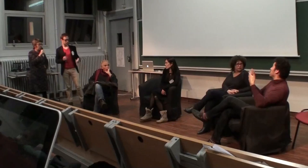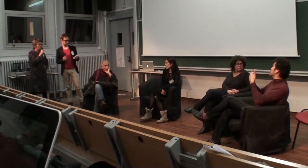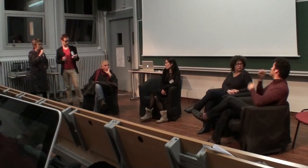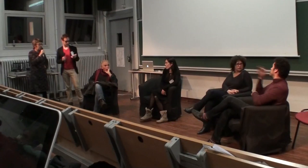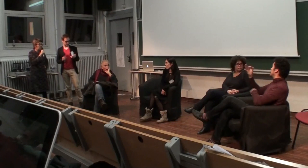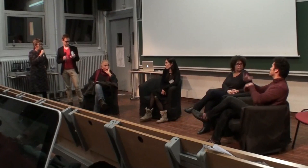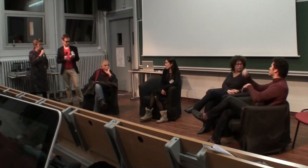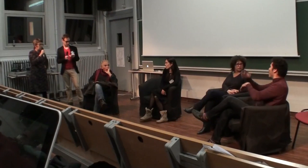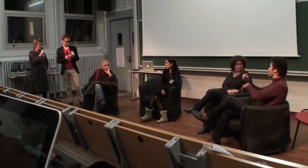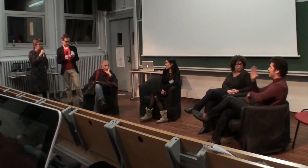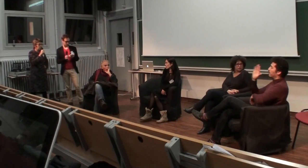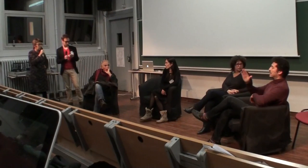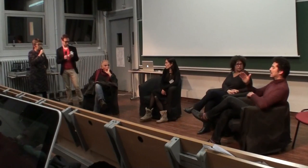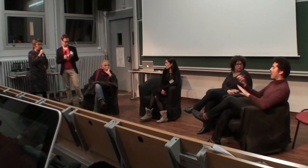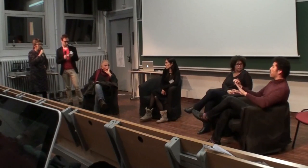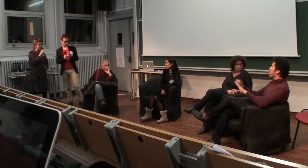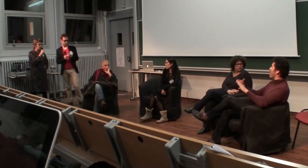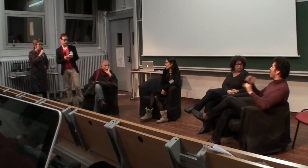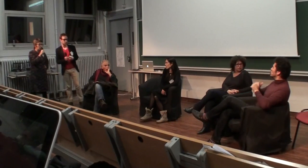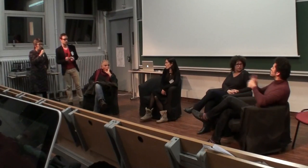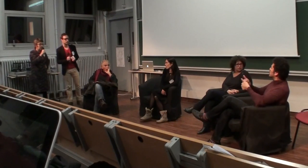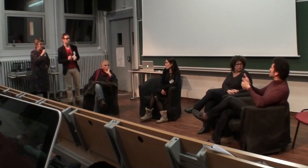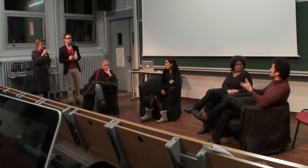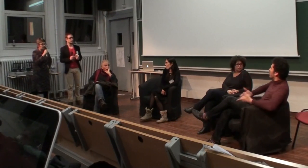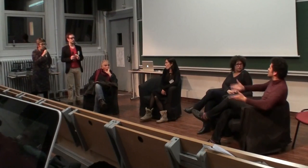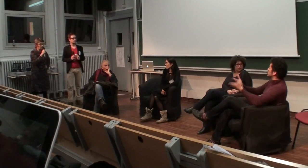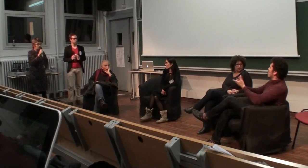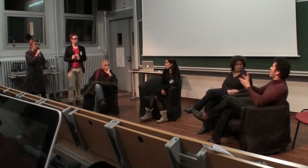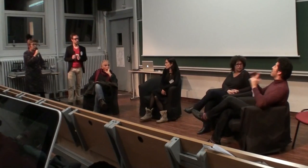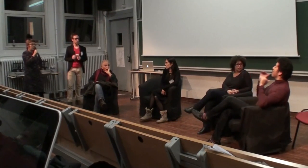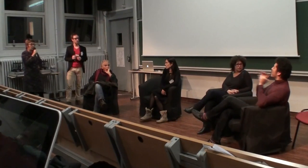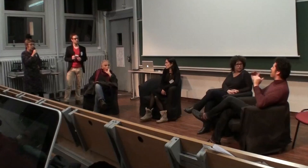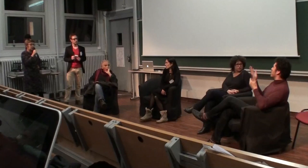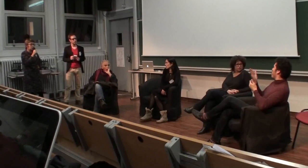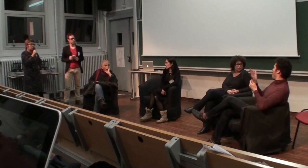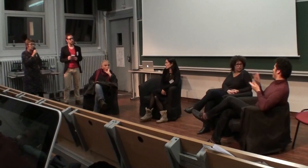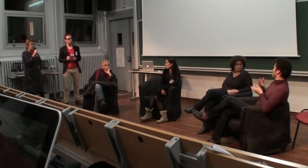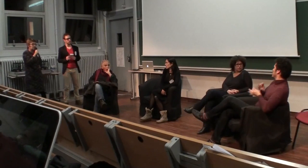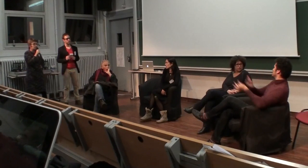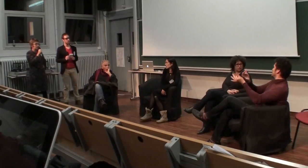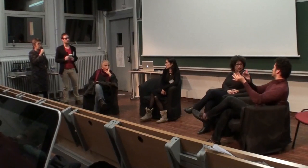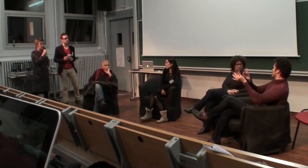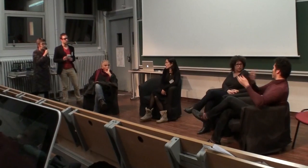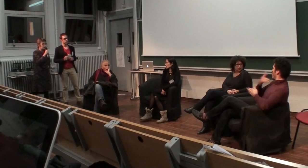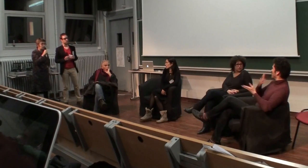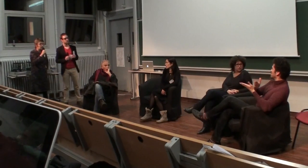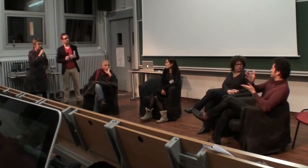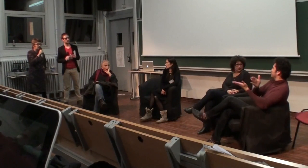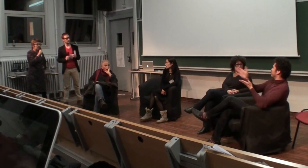pays où ça n'existe pas, parce que c'est une question de législation. Et donc, l'implantation, elle suit aussi un peu ces